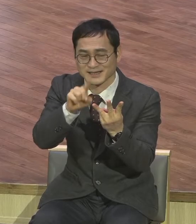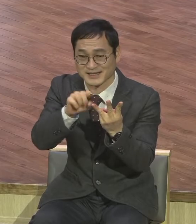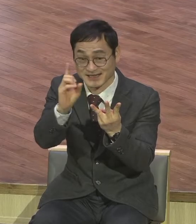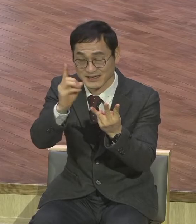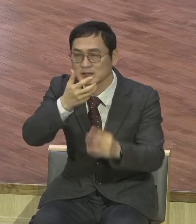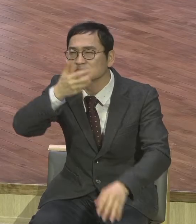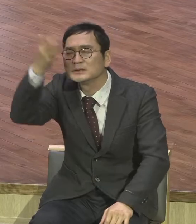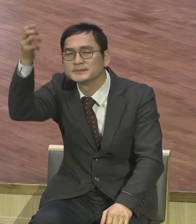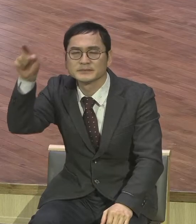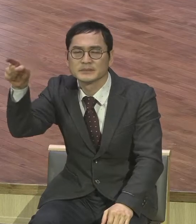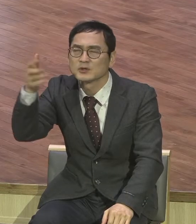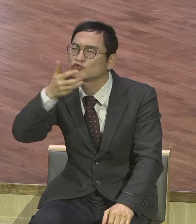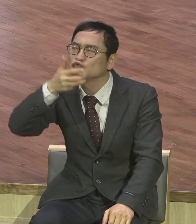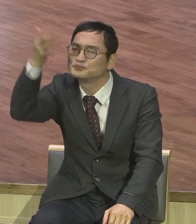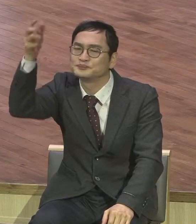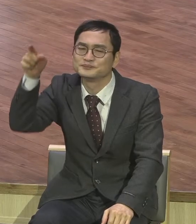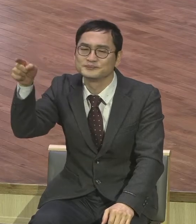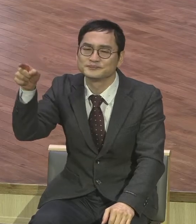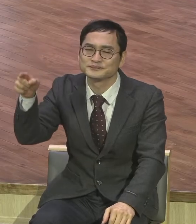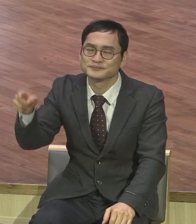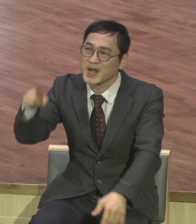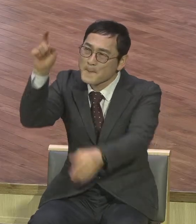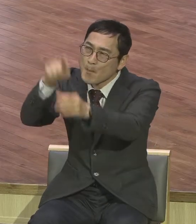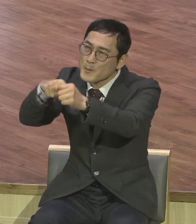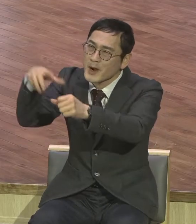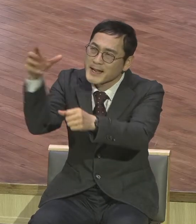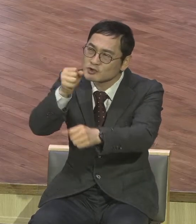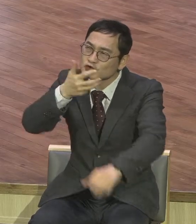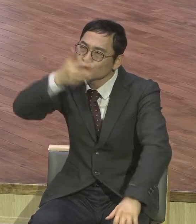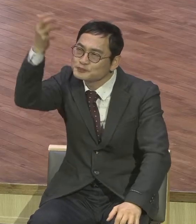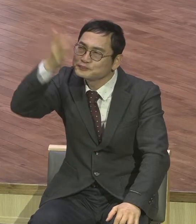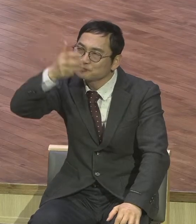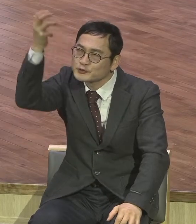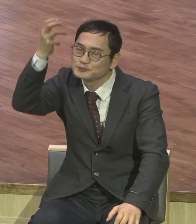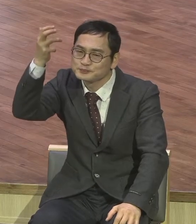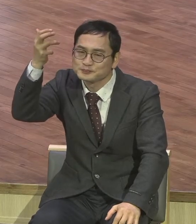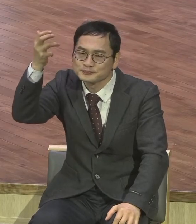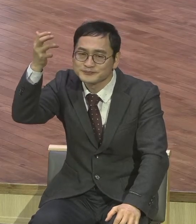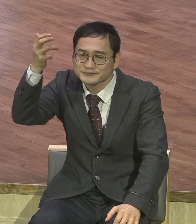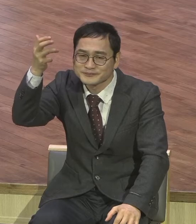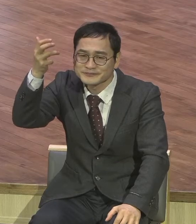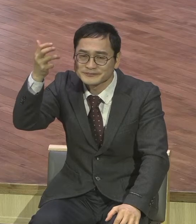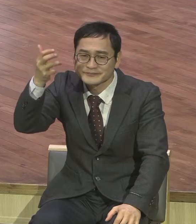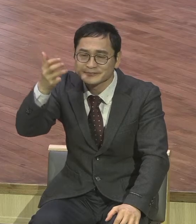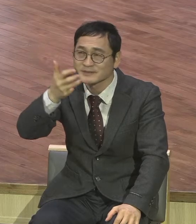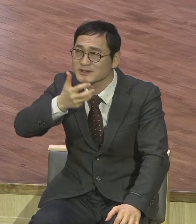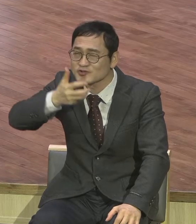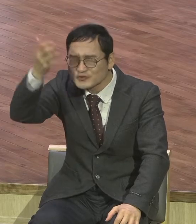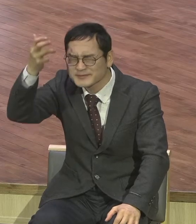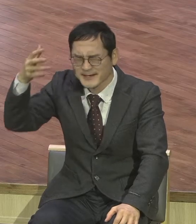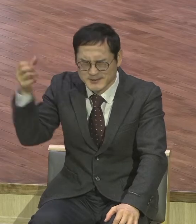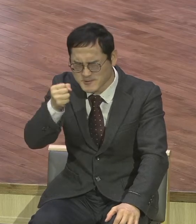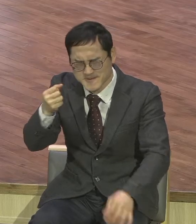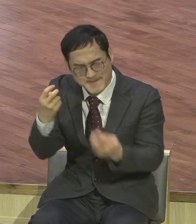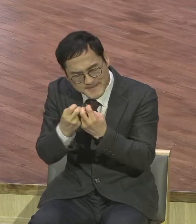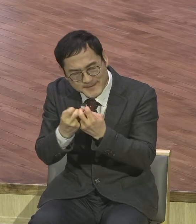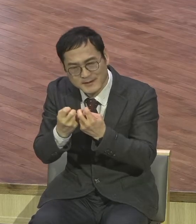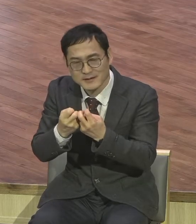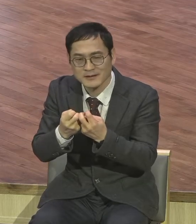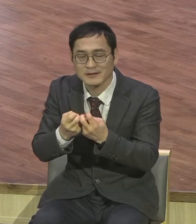그것을 내 생각 속에 내 삶 속에 이미지화 시켜버리는 것입니다. 이게 중요합니다.